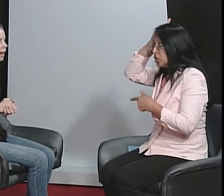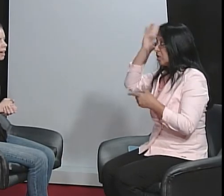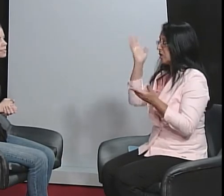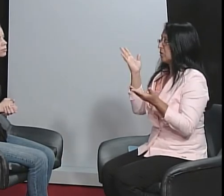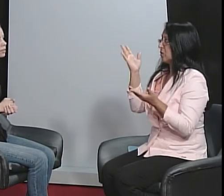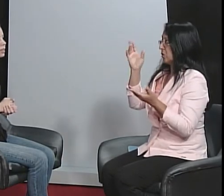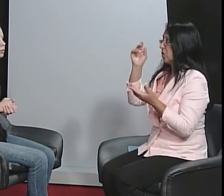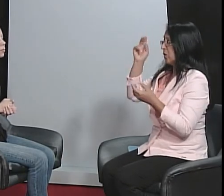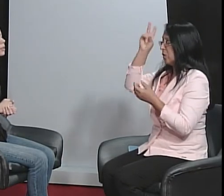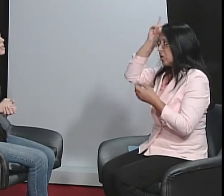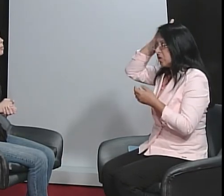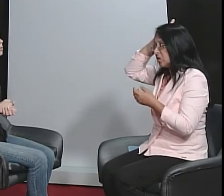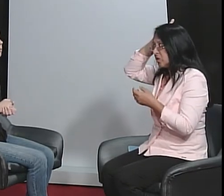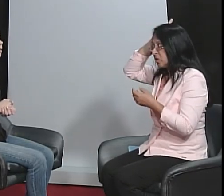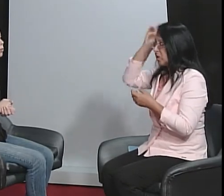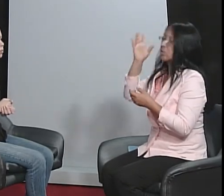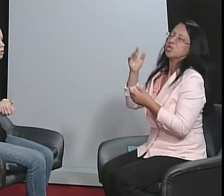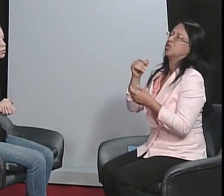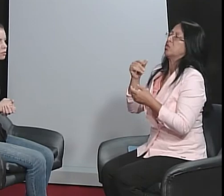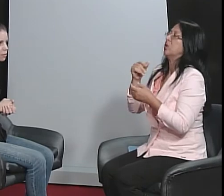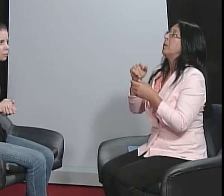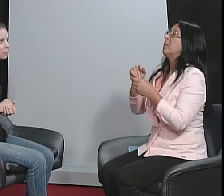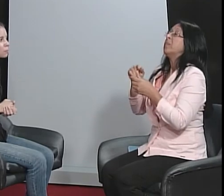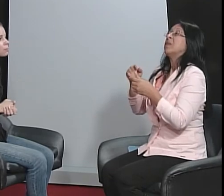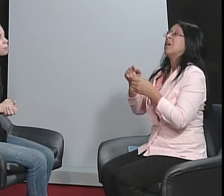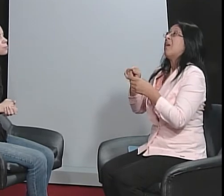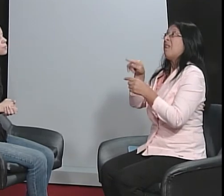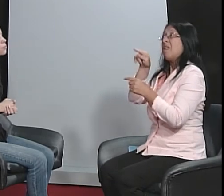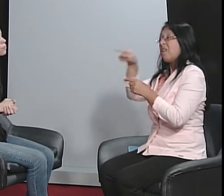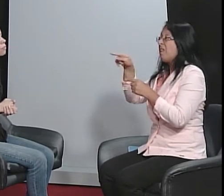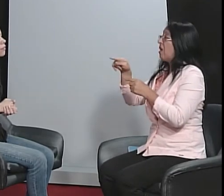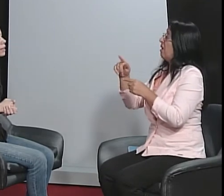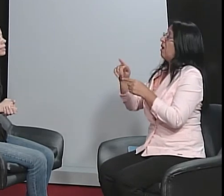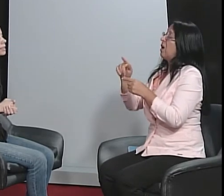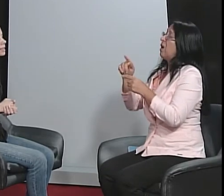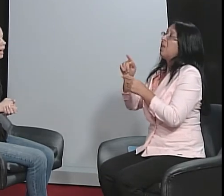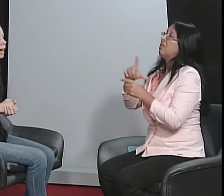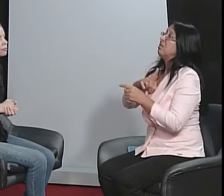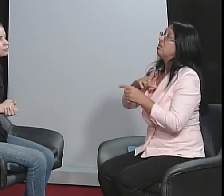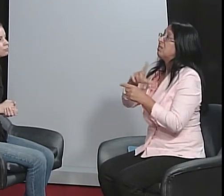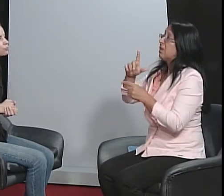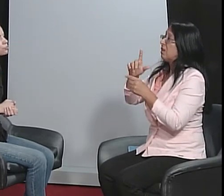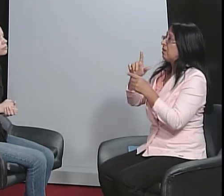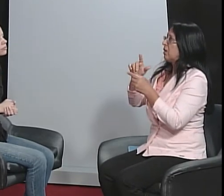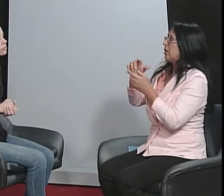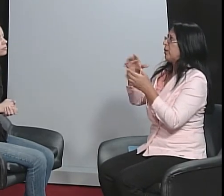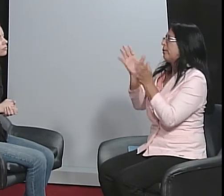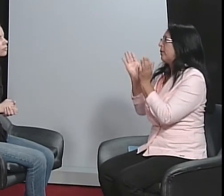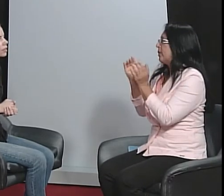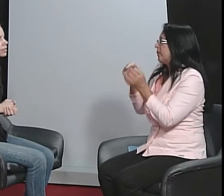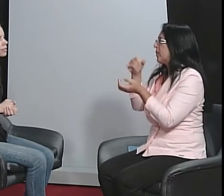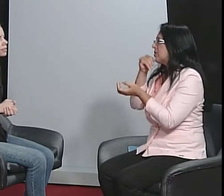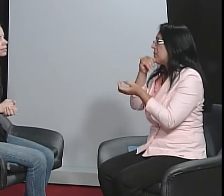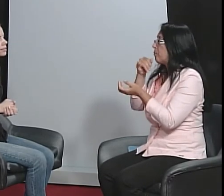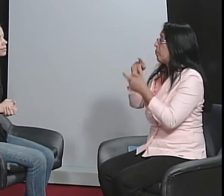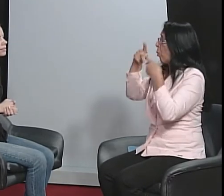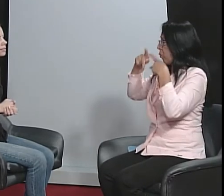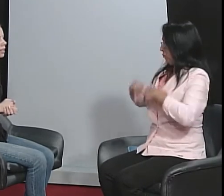a segunda língua. Por exemplo, eu trabalho com índios, lá tem